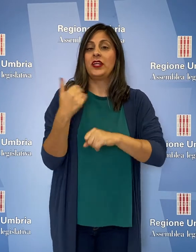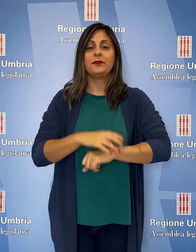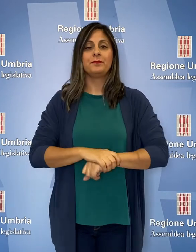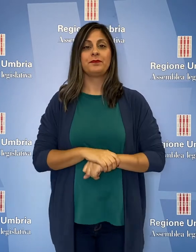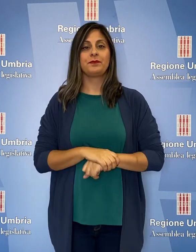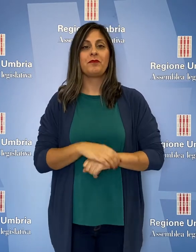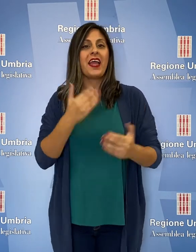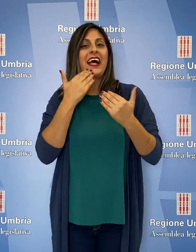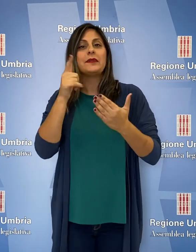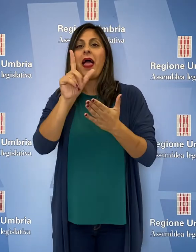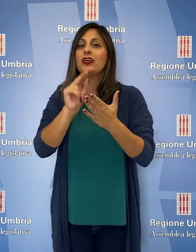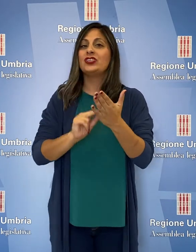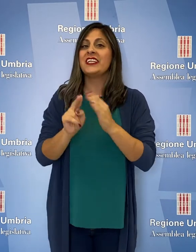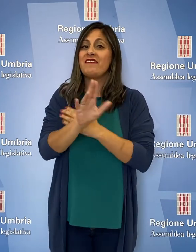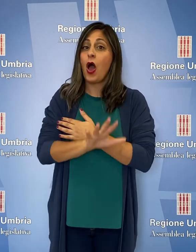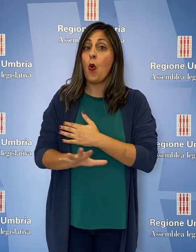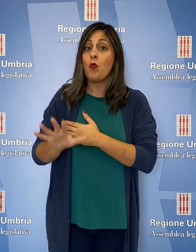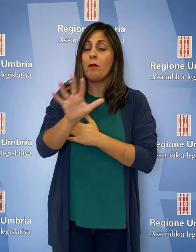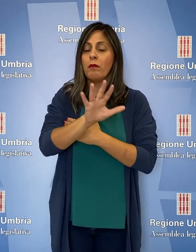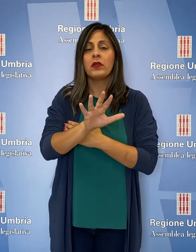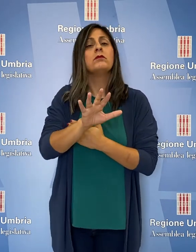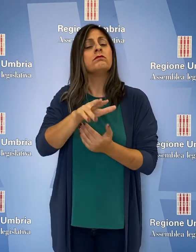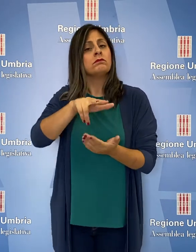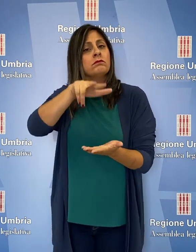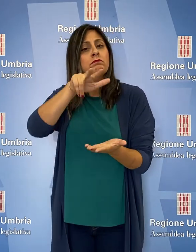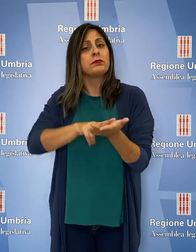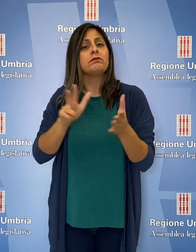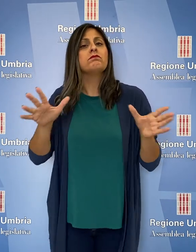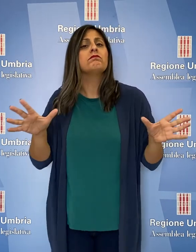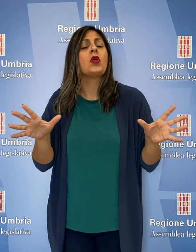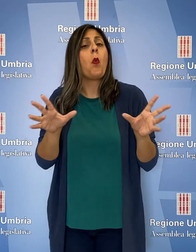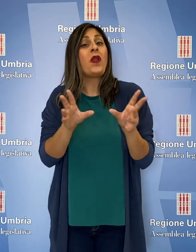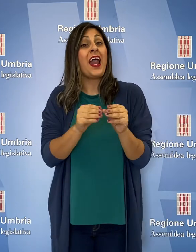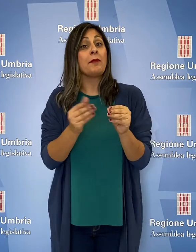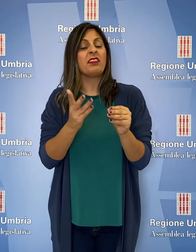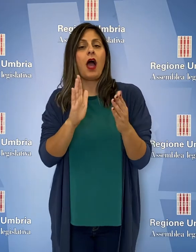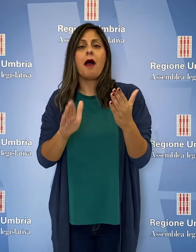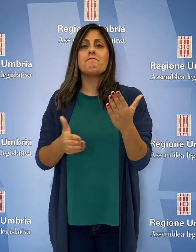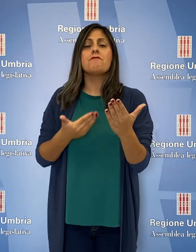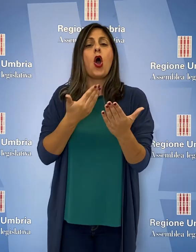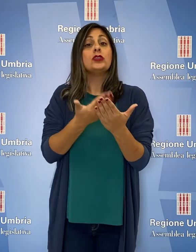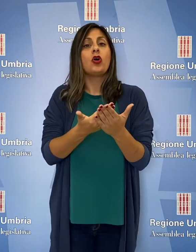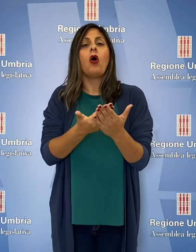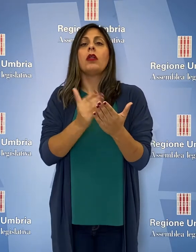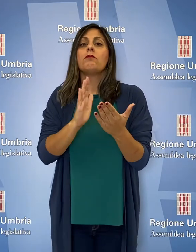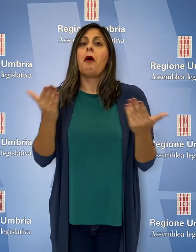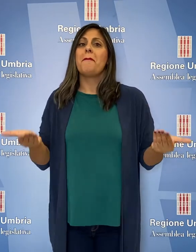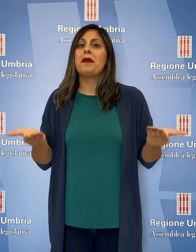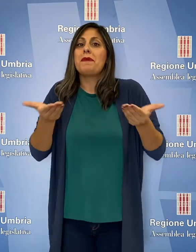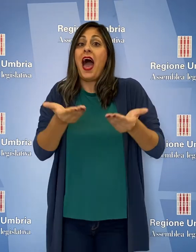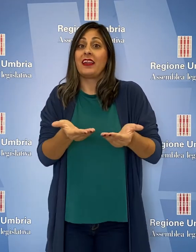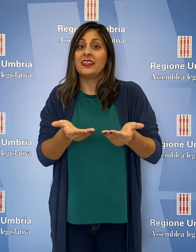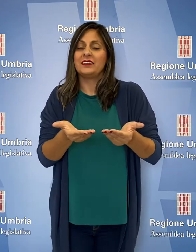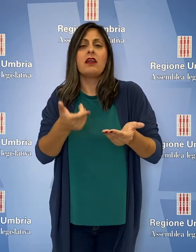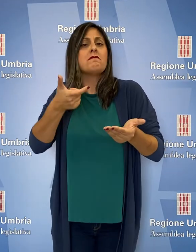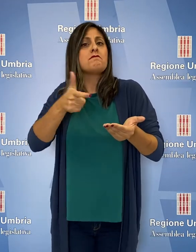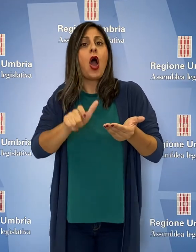L'Assemblea legislativa dell'Umbria ha approvato all'unanimità una mozione bipartisan per l'adozione